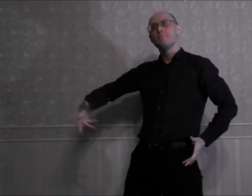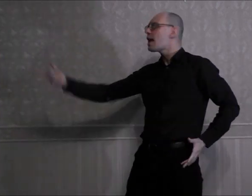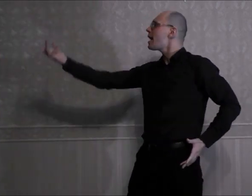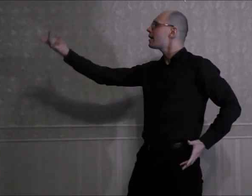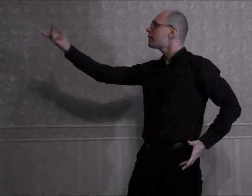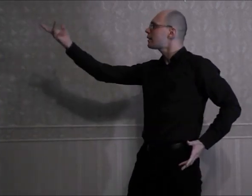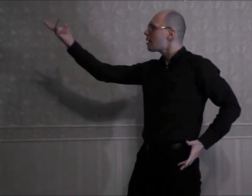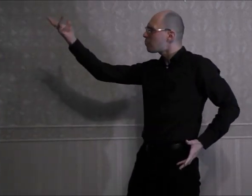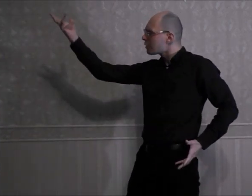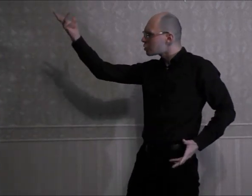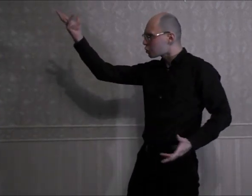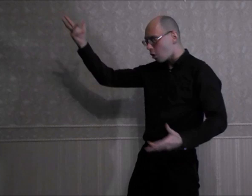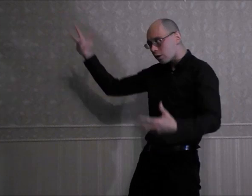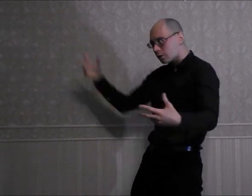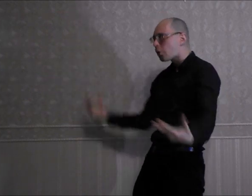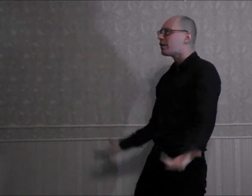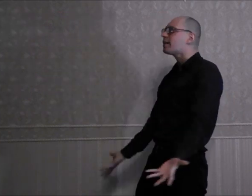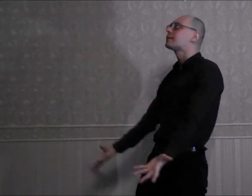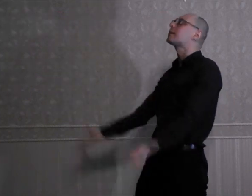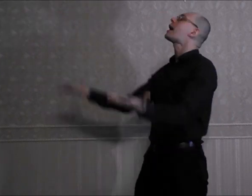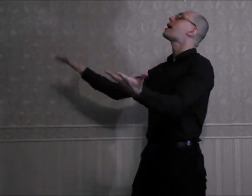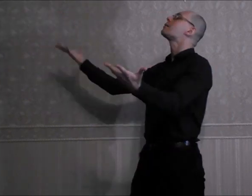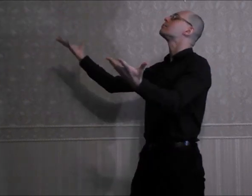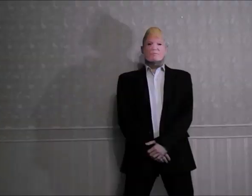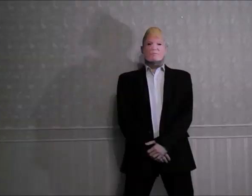Америке пришел Дональд Трамп